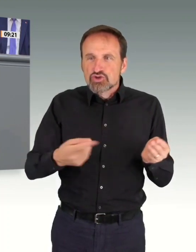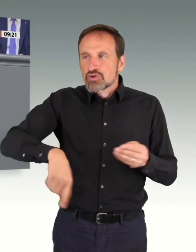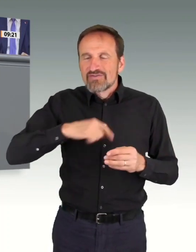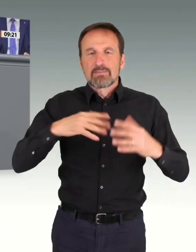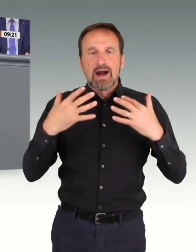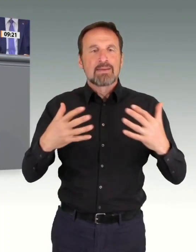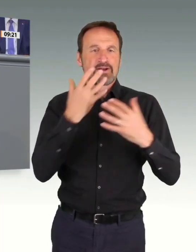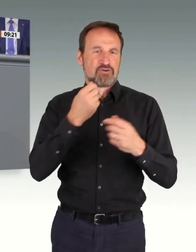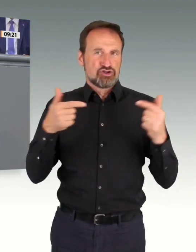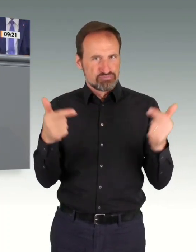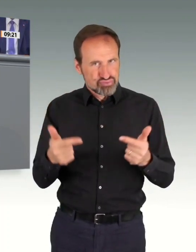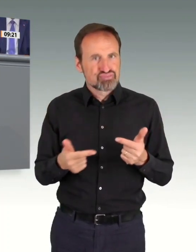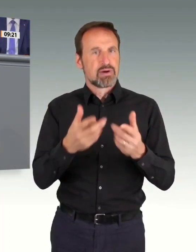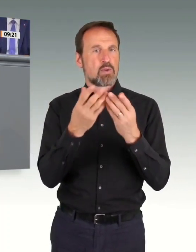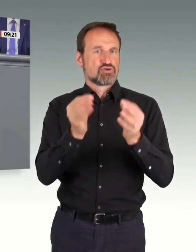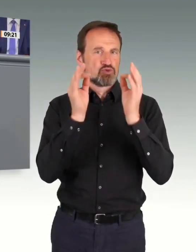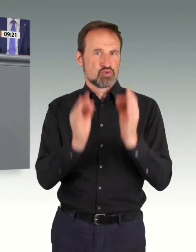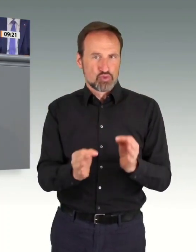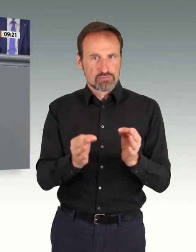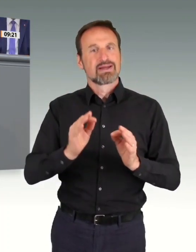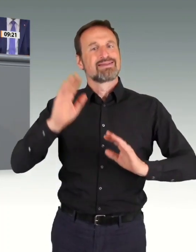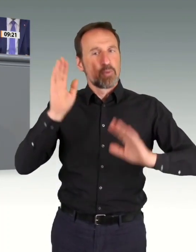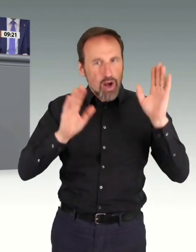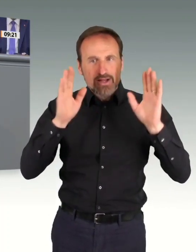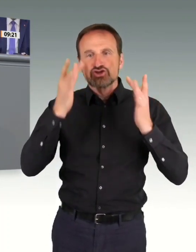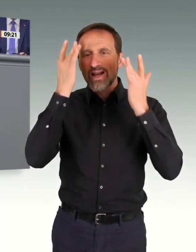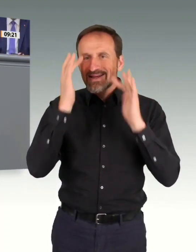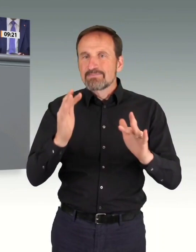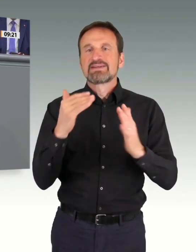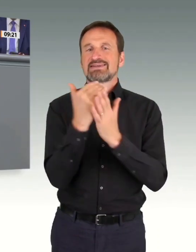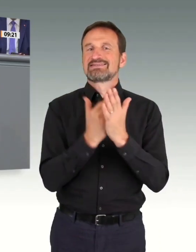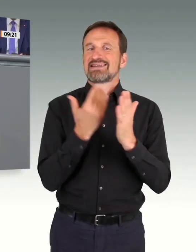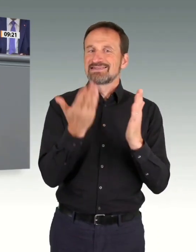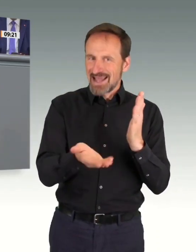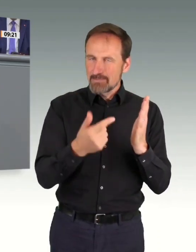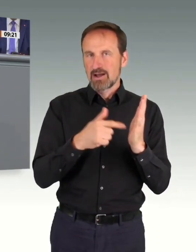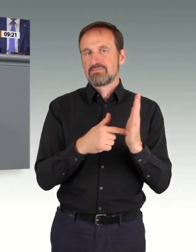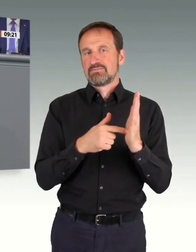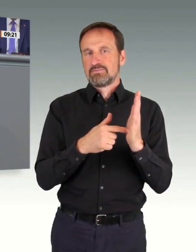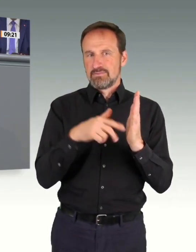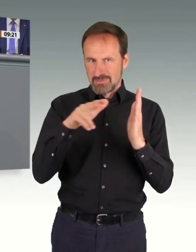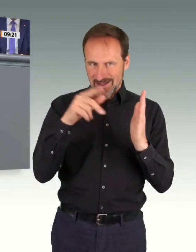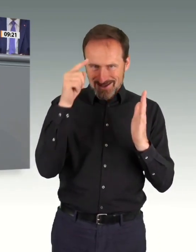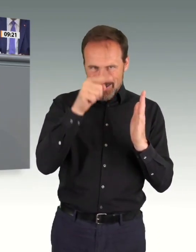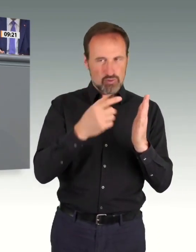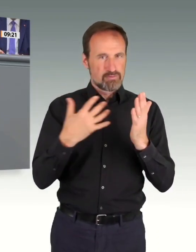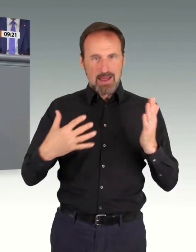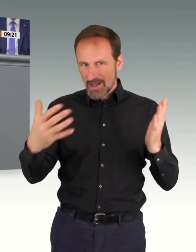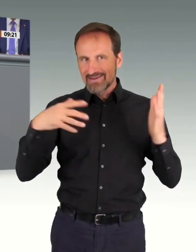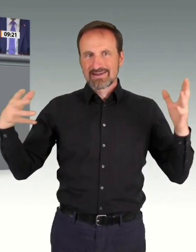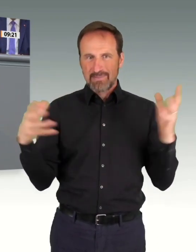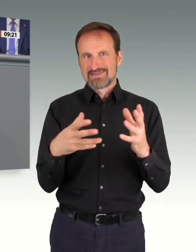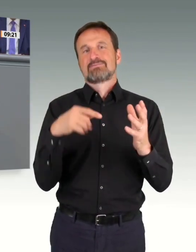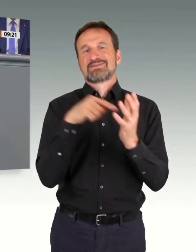vorgestern vereinbart haben, ist in der Tat, dass das Gesetz vom Kopf auf die Füße gestellt wird, dass der Gesetzentwurf